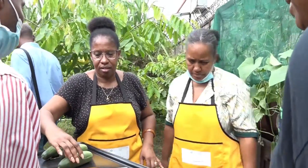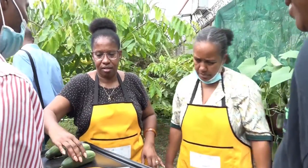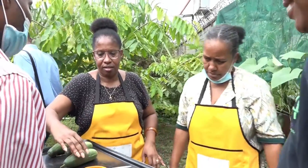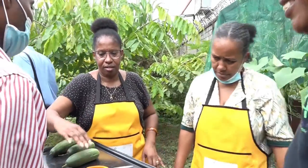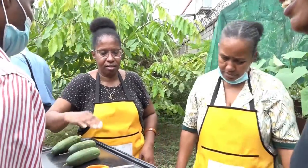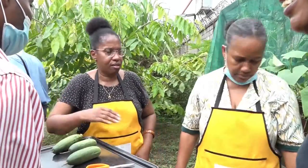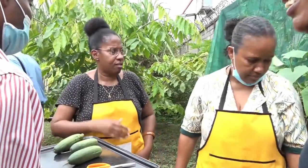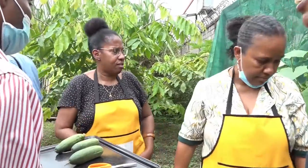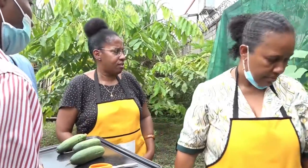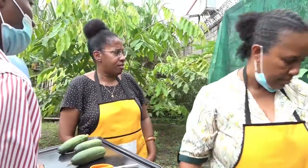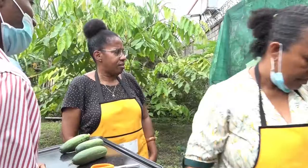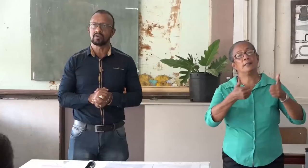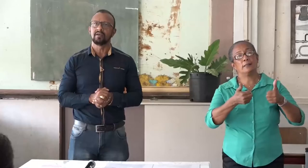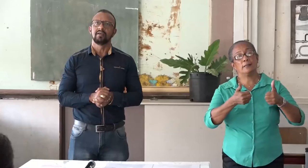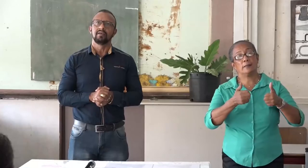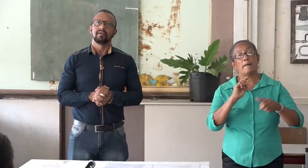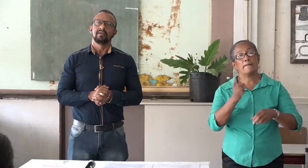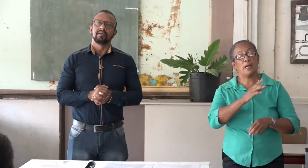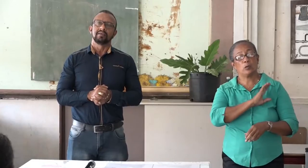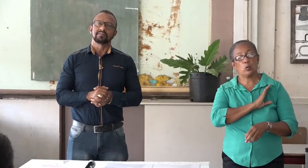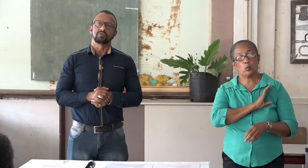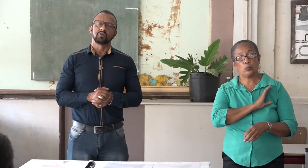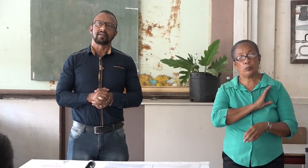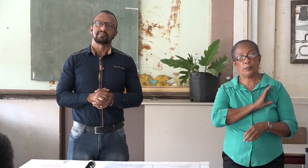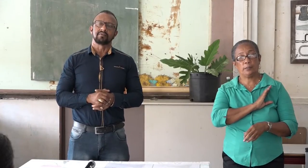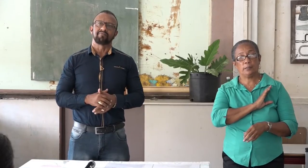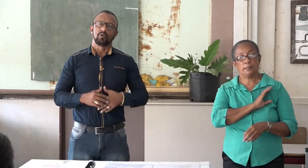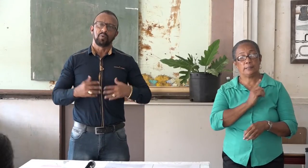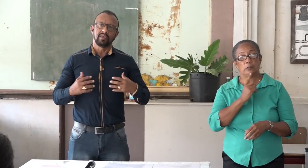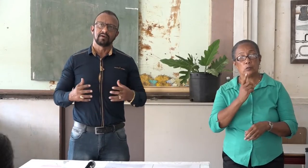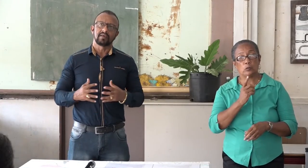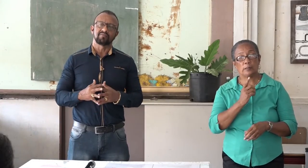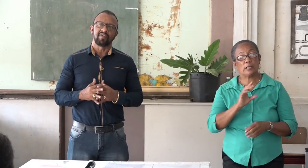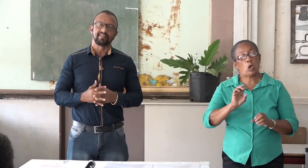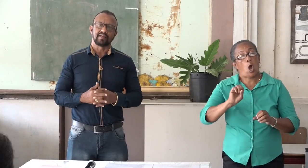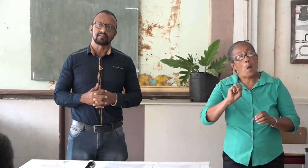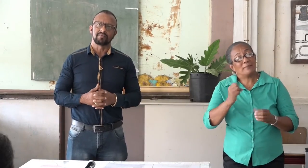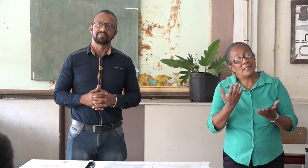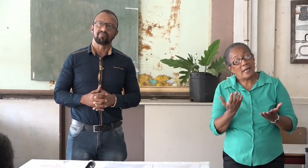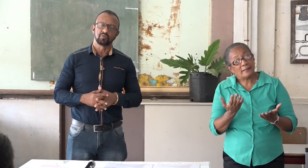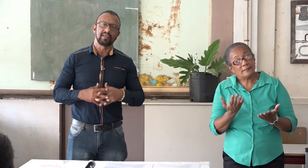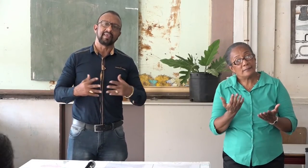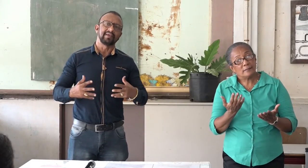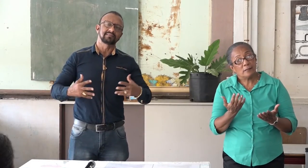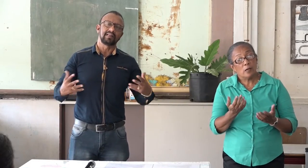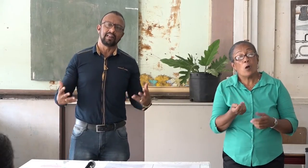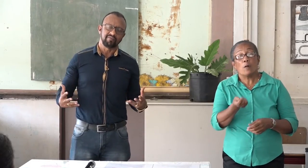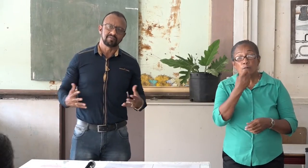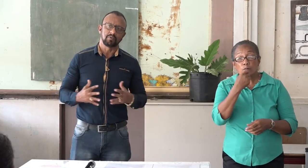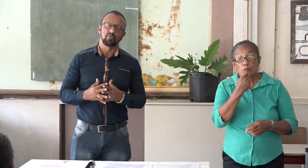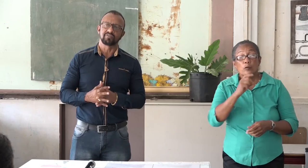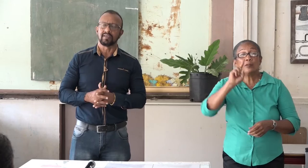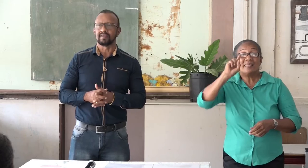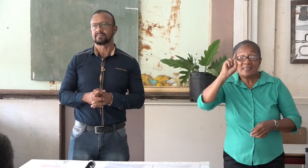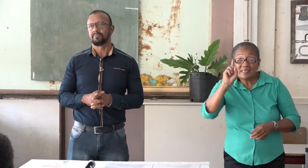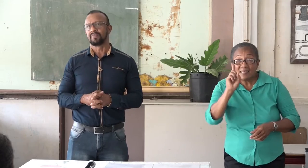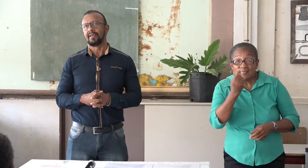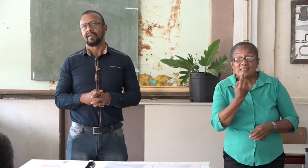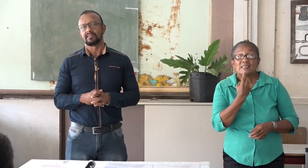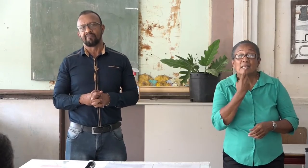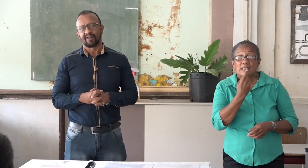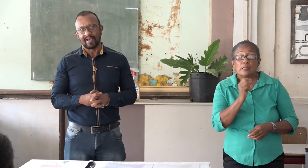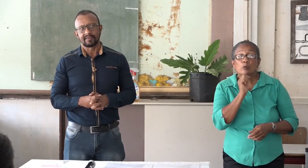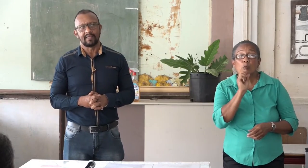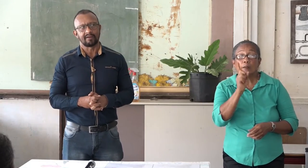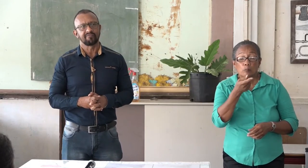groter. Maar ook is het zo dat vanwege het feit dat voeding eerste levensbehoefte is,